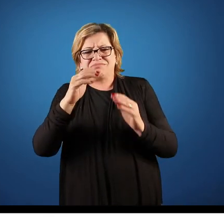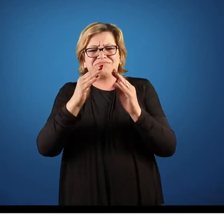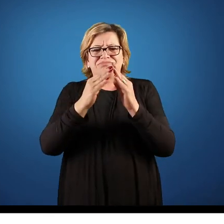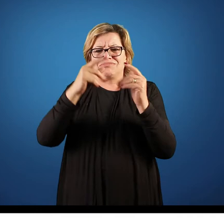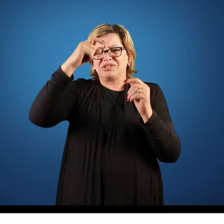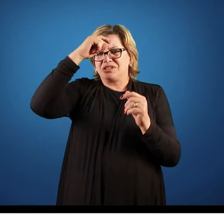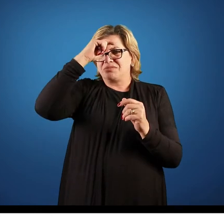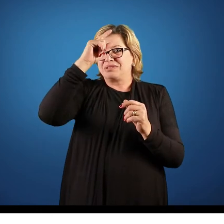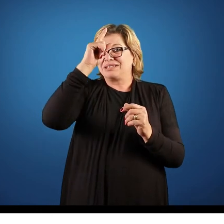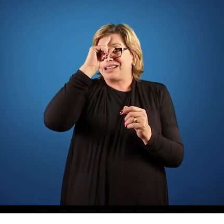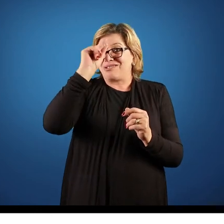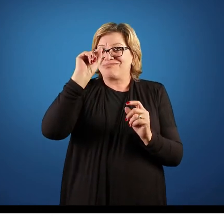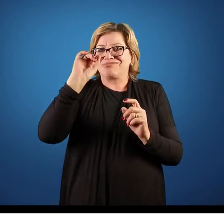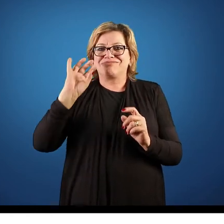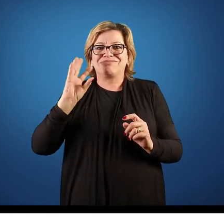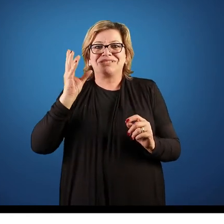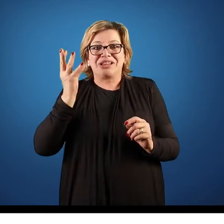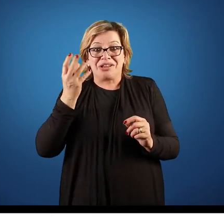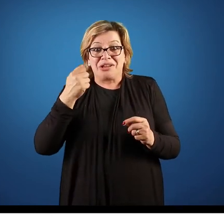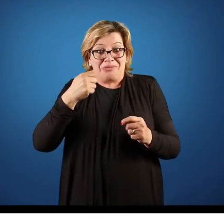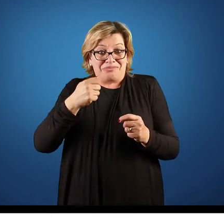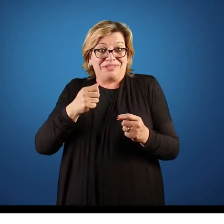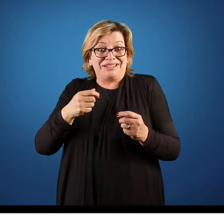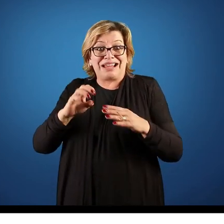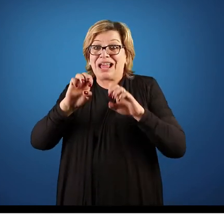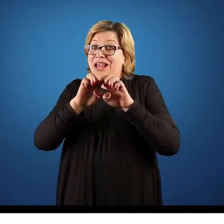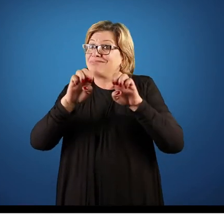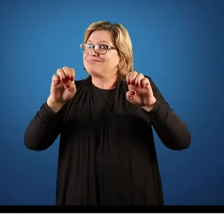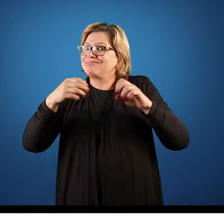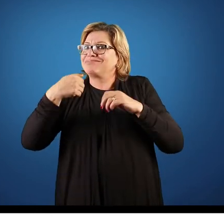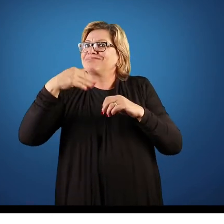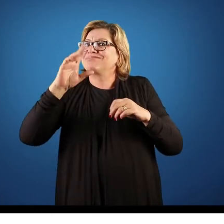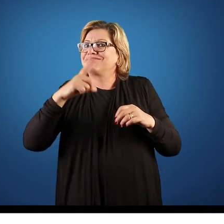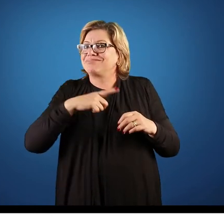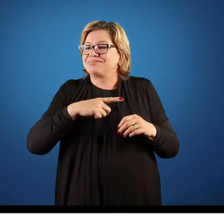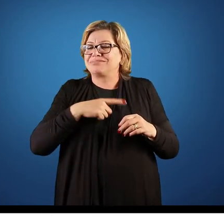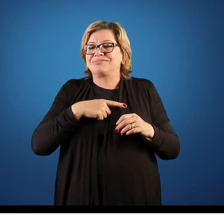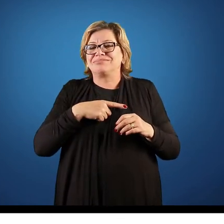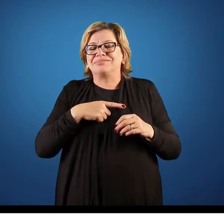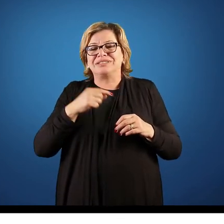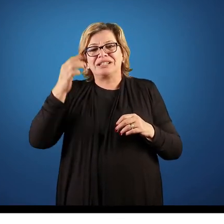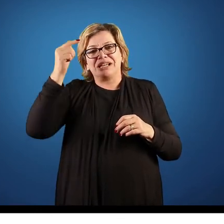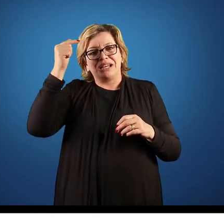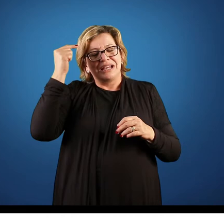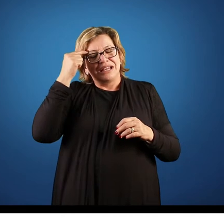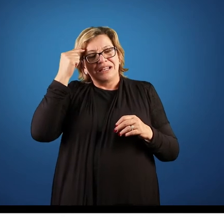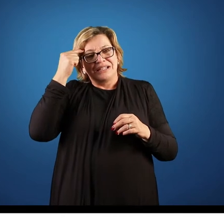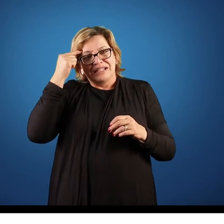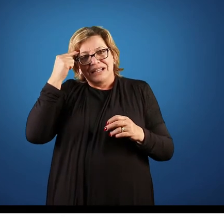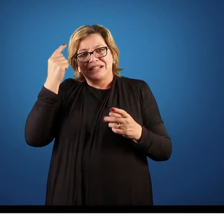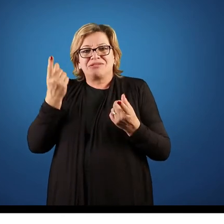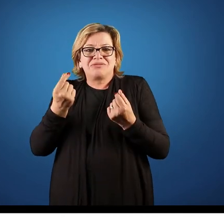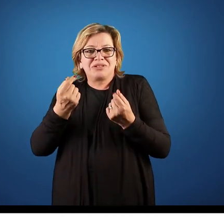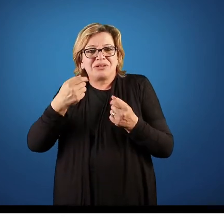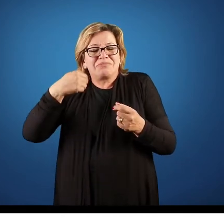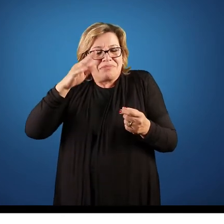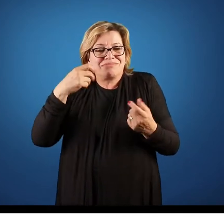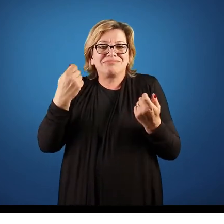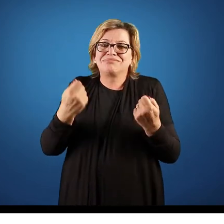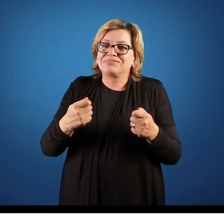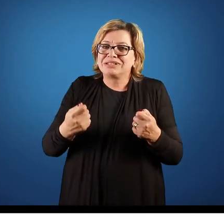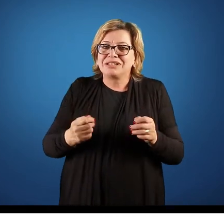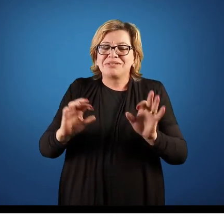hospitais, o que está acontecendo? Eu vou ter que agregar uma estrutura maior, eu já tenho que pensar que esses recursos vão ter que ser maiores, eu já tenho que me